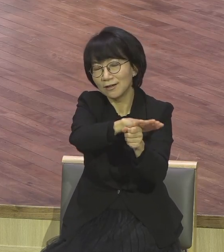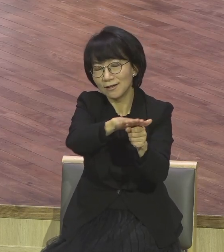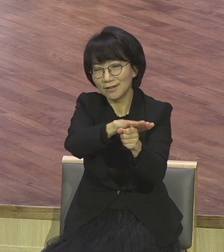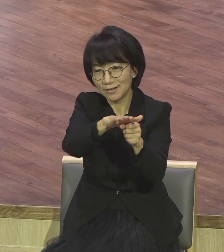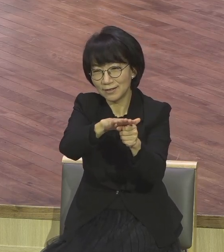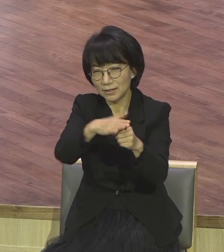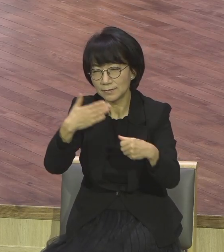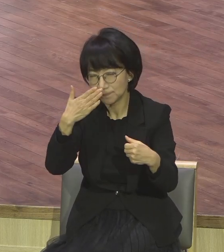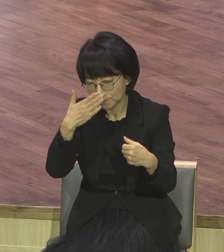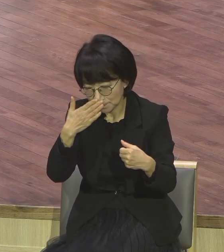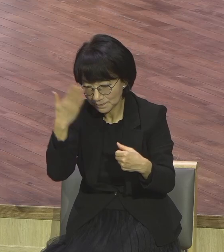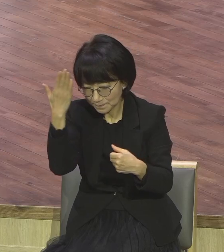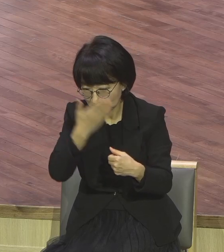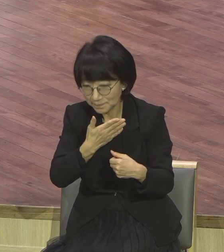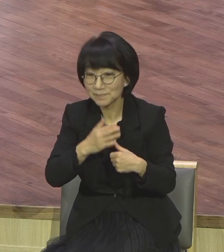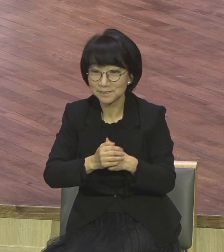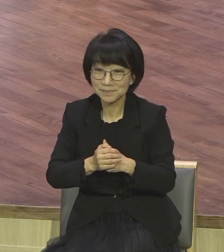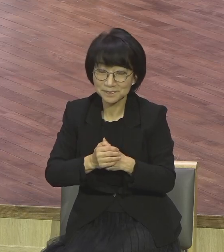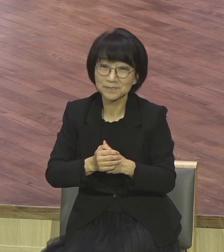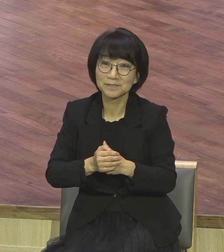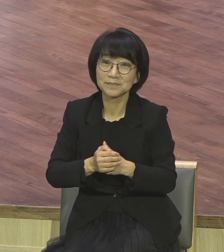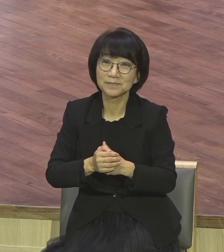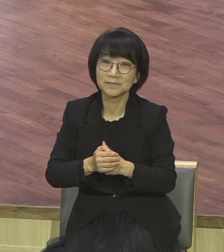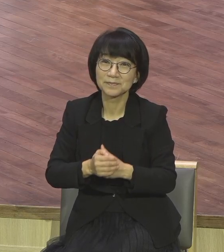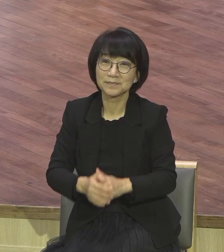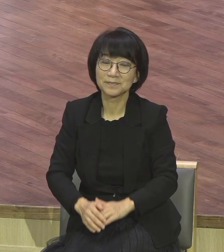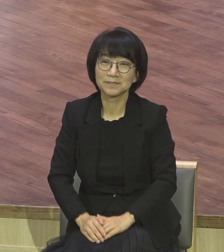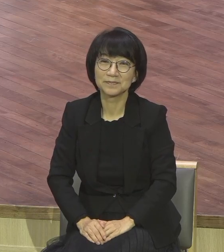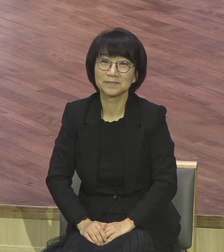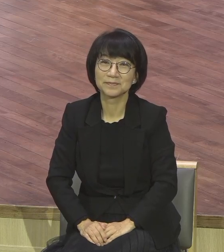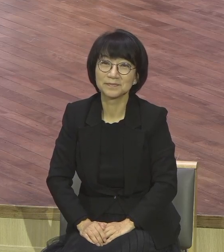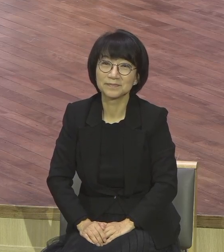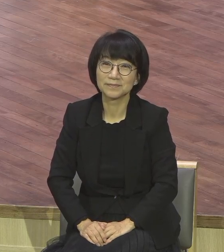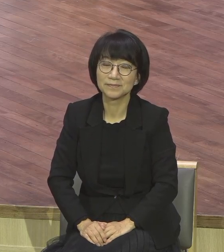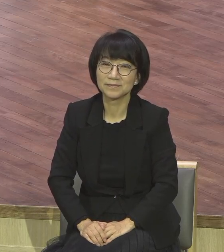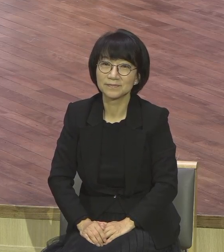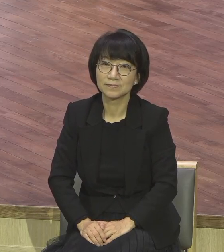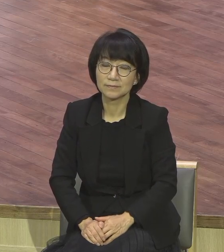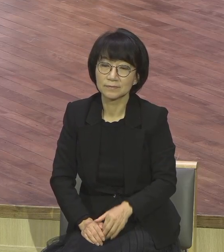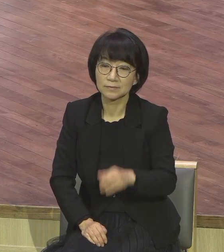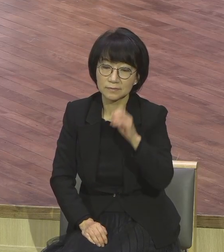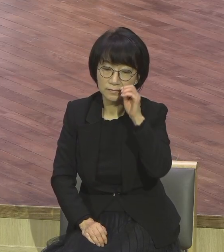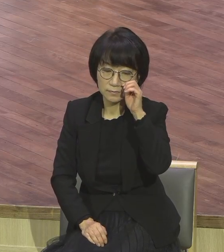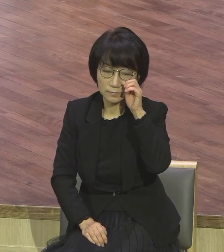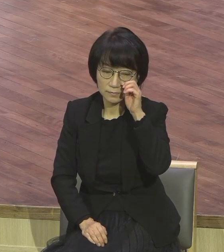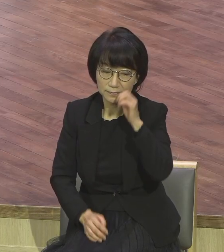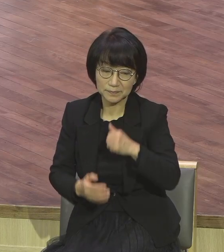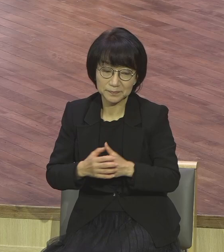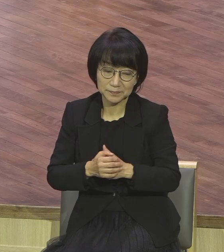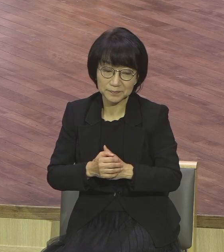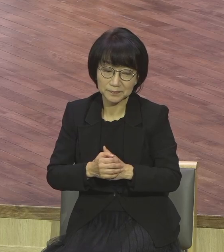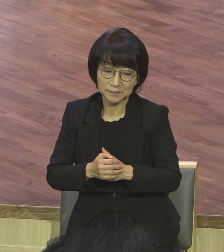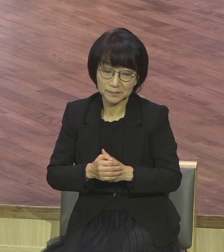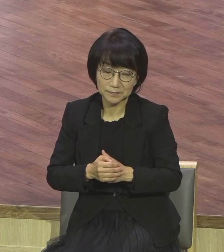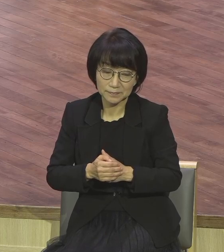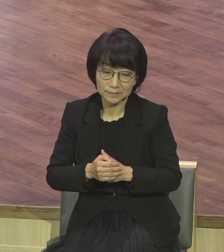이 교회 뭐 세계보험 막 이삼질 막 떠들어 사고 어느 교회는 막 성교 교회 떠들어 본다 됩니까? 그게 얼마나